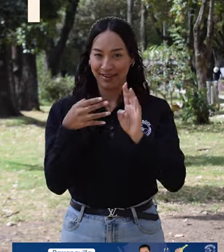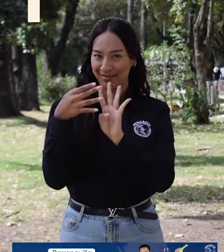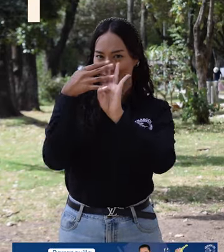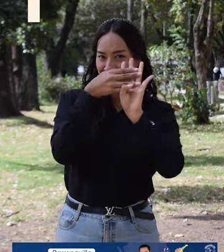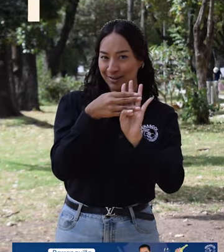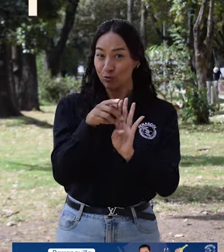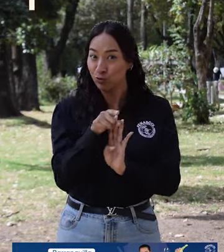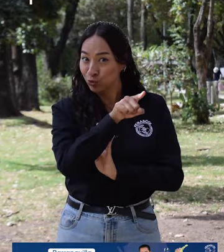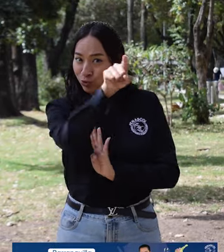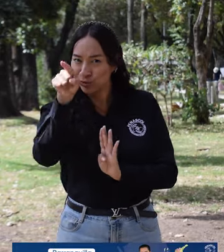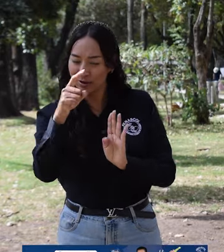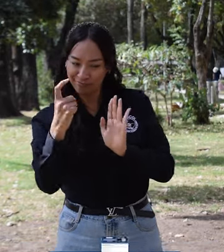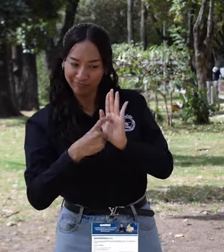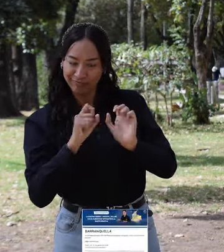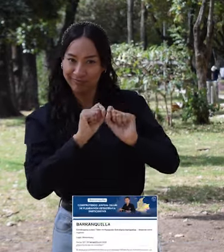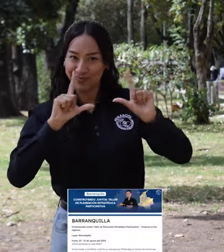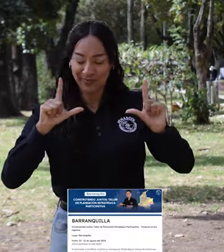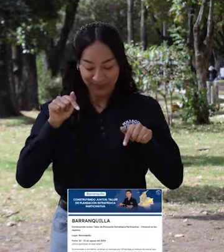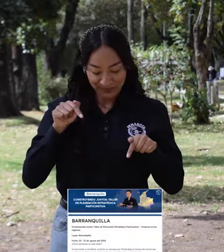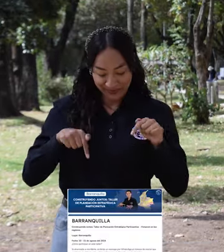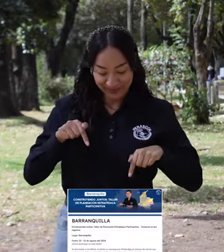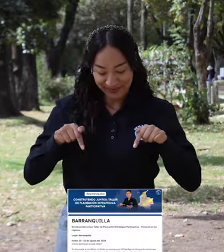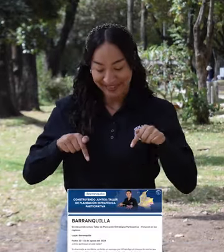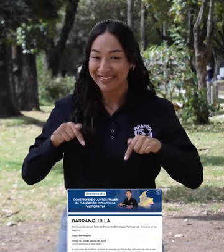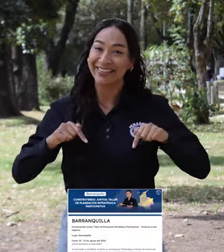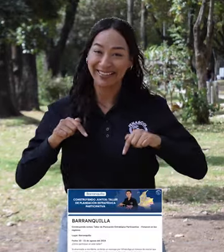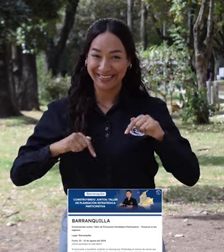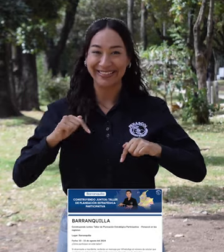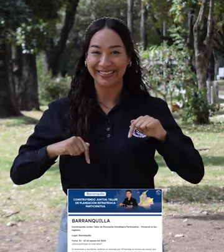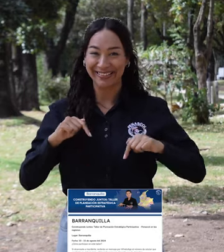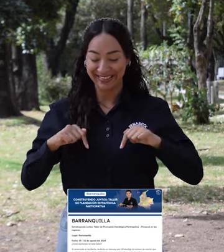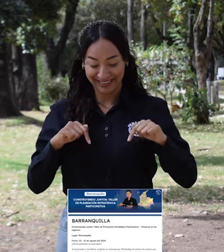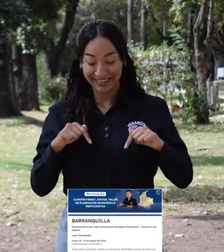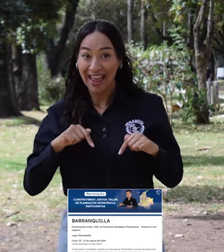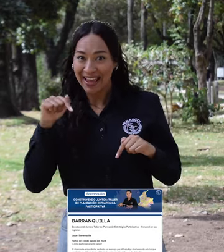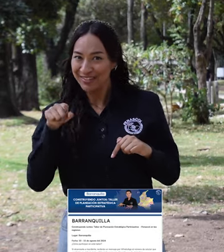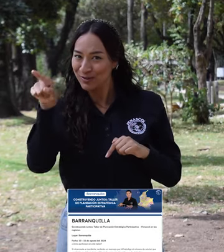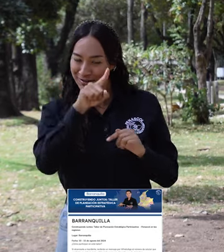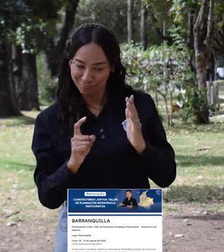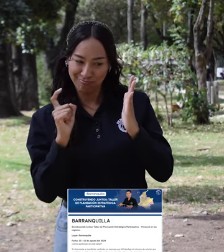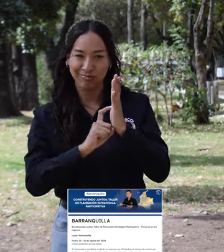Inscríbete en el formulario, rellenando todas las casillas que te solicitan.